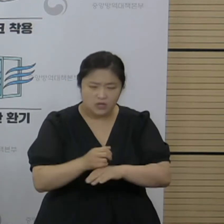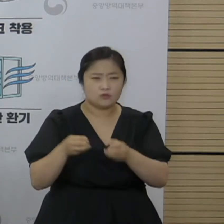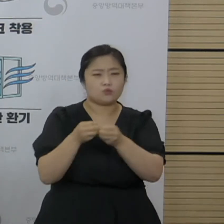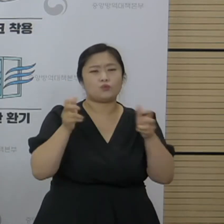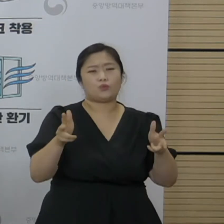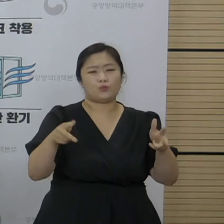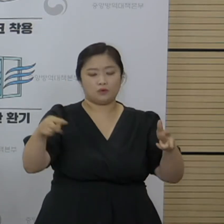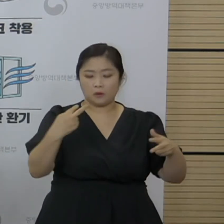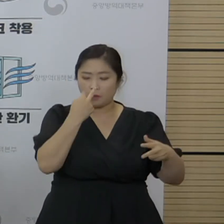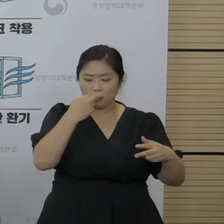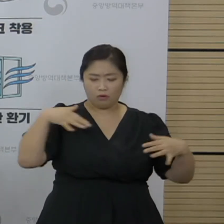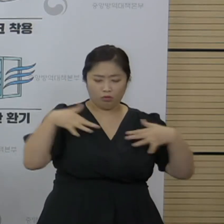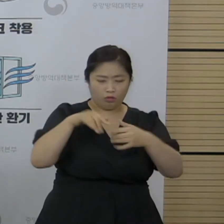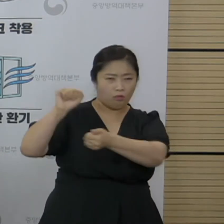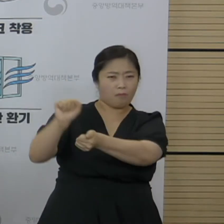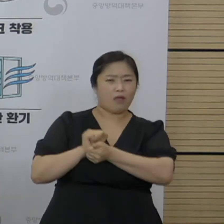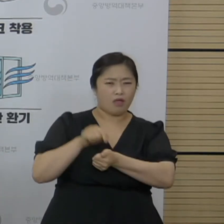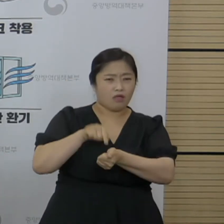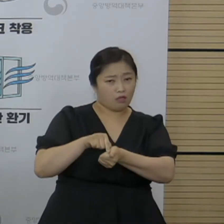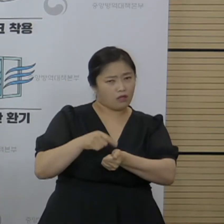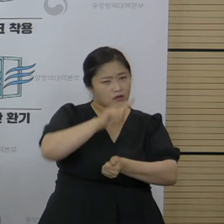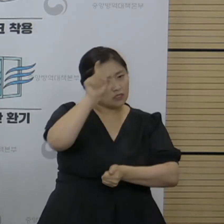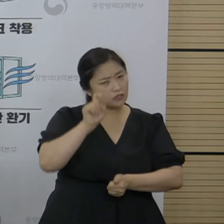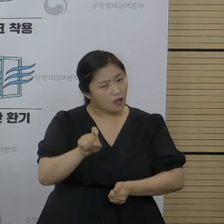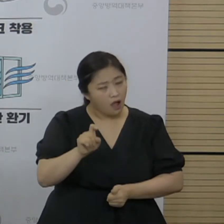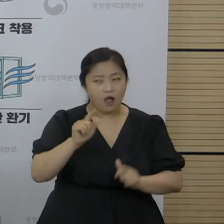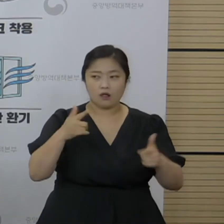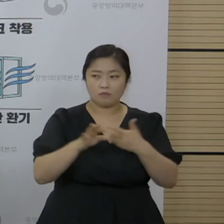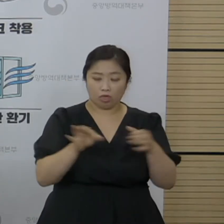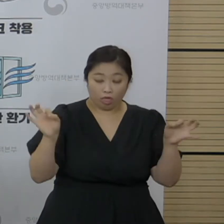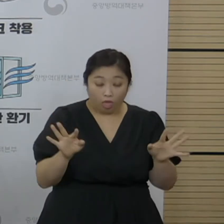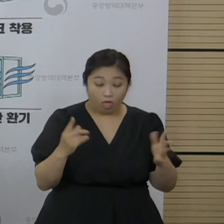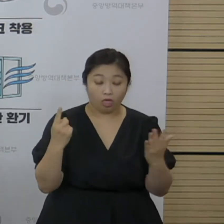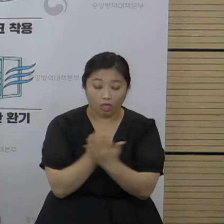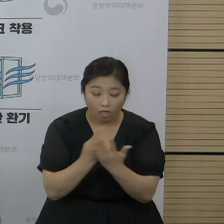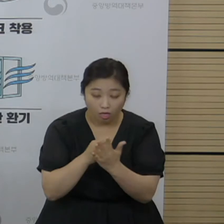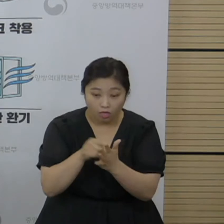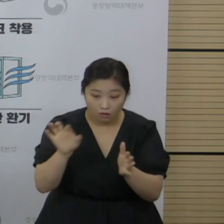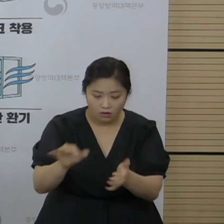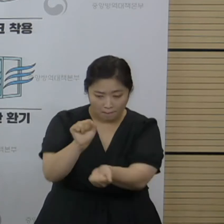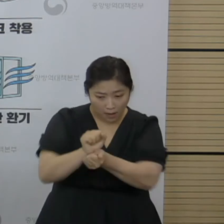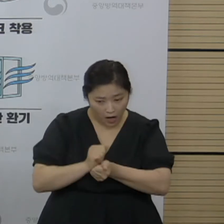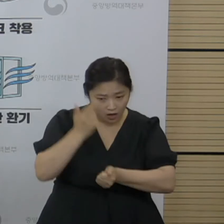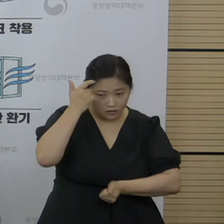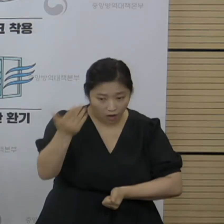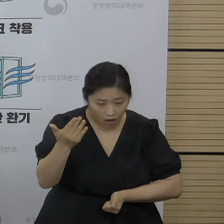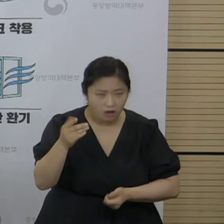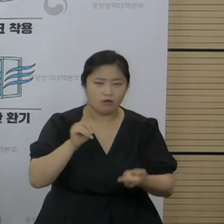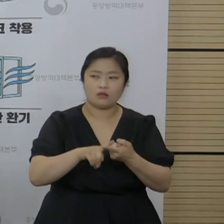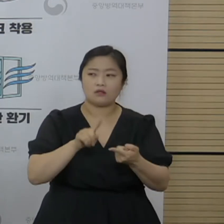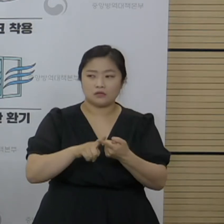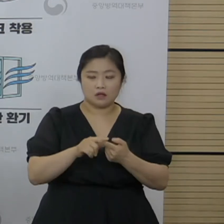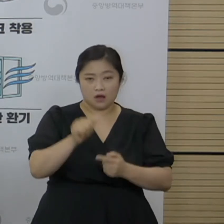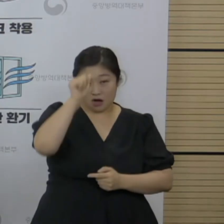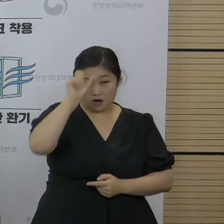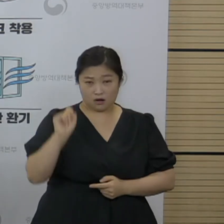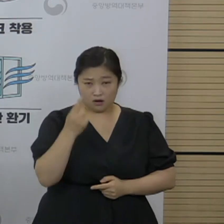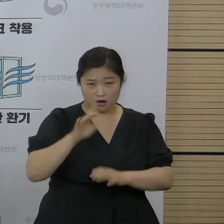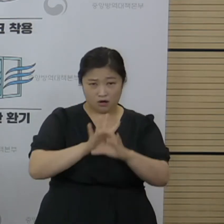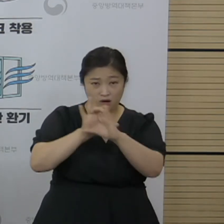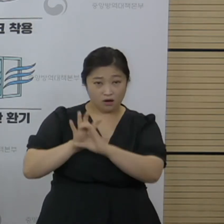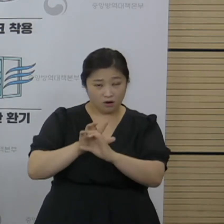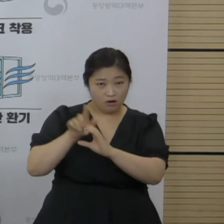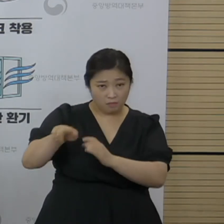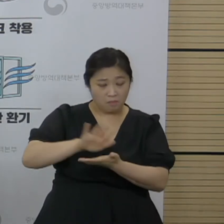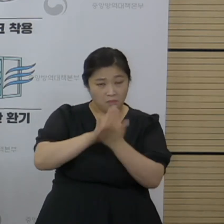인한 공기 중 감염으로 추정이 되는지 아니면 짧은 접촉 시간에 감염이 이루어진 것이 델타 변이 특성과도 관련이